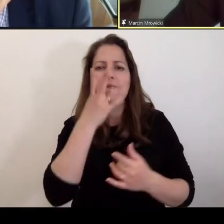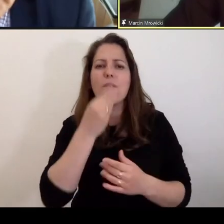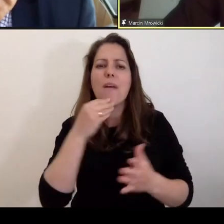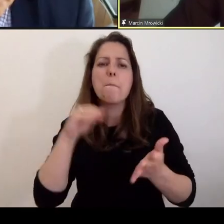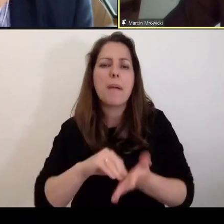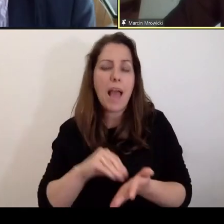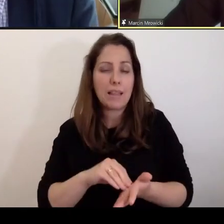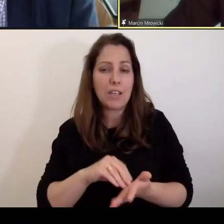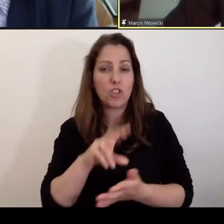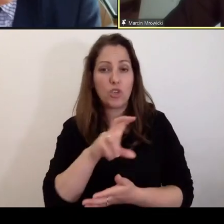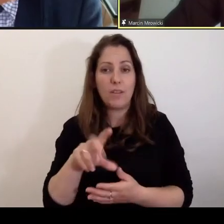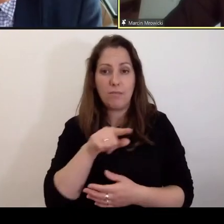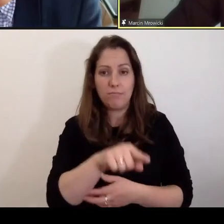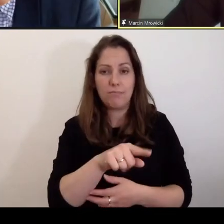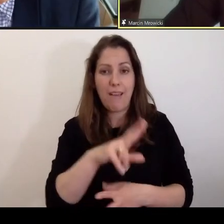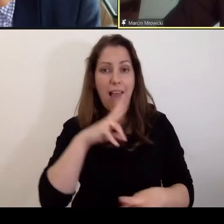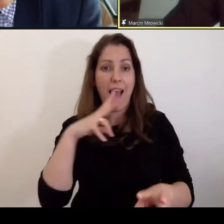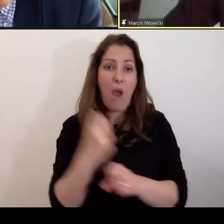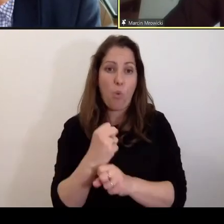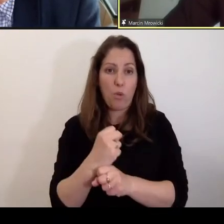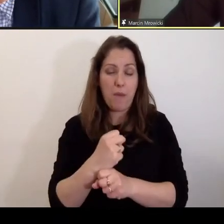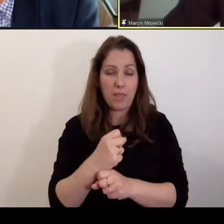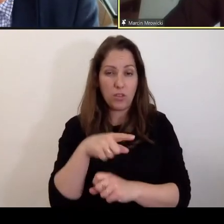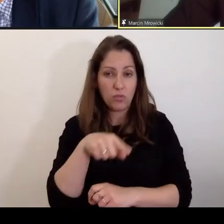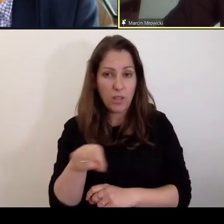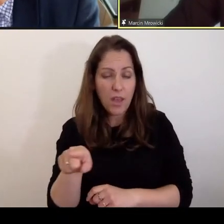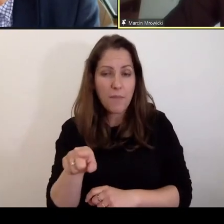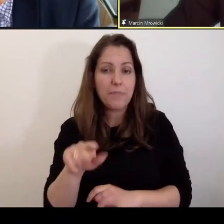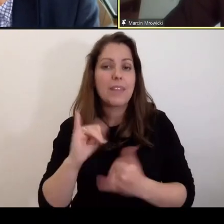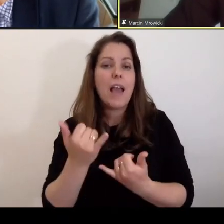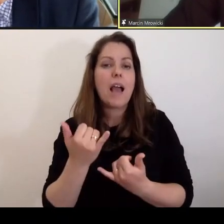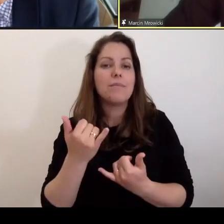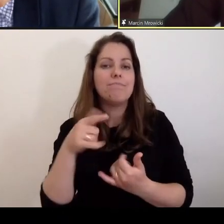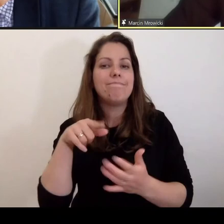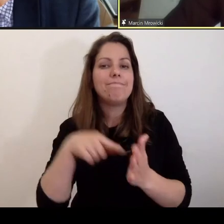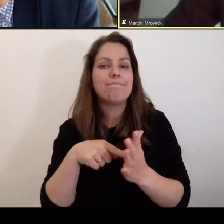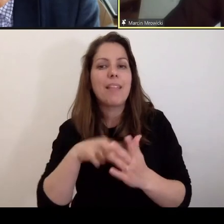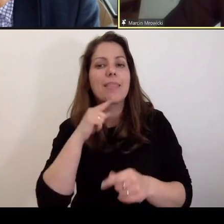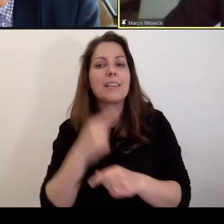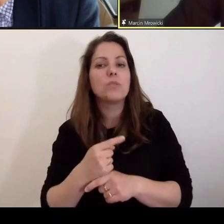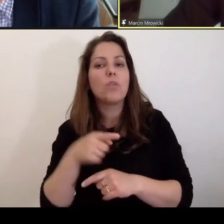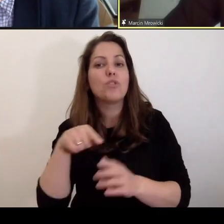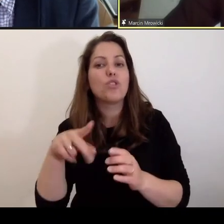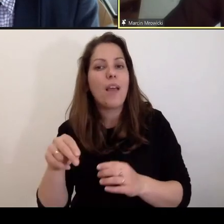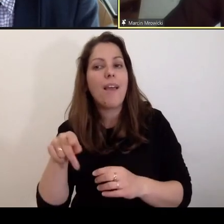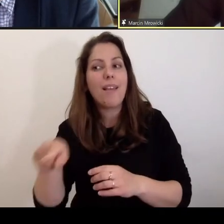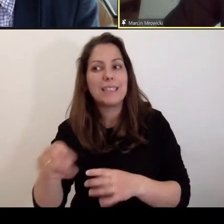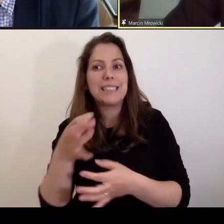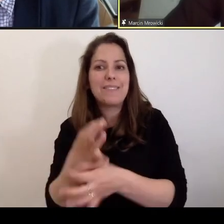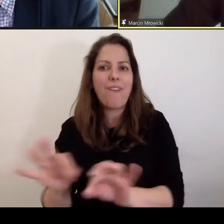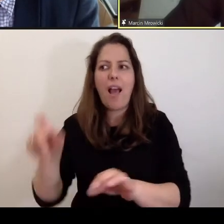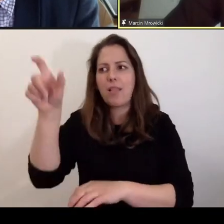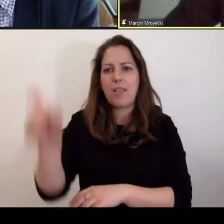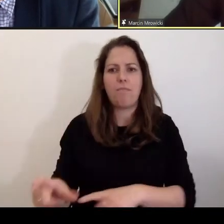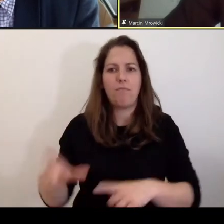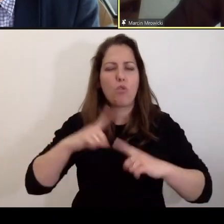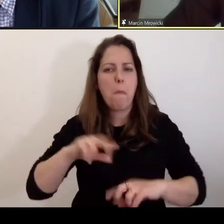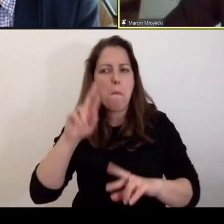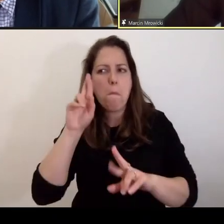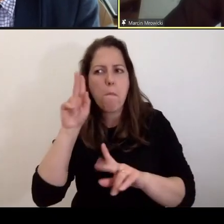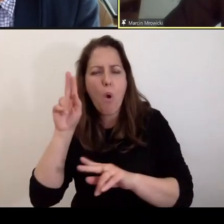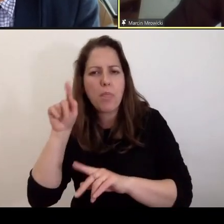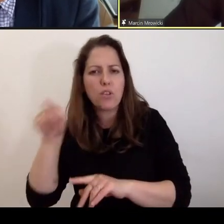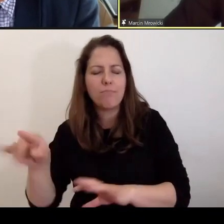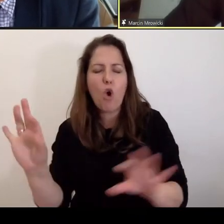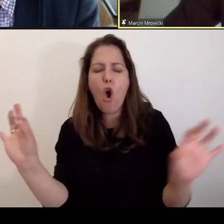praktyce, czy to następuje automatycznie i jakie przesłanki są decydujące np. o tym, że zwalnia się osobę podejrzaną o